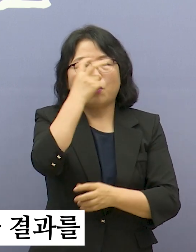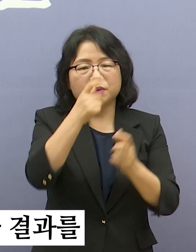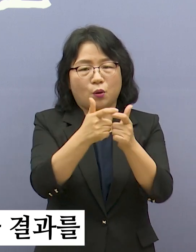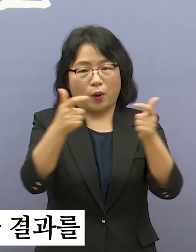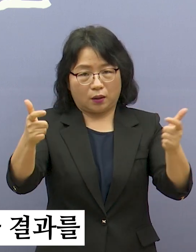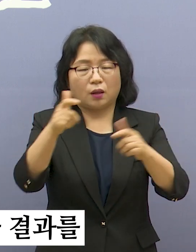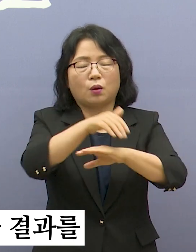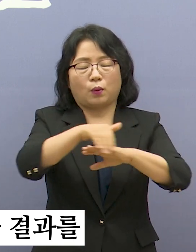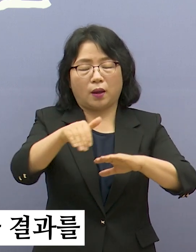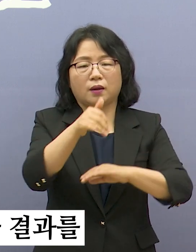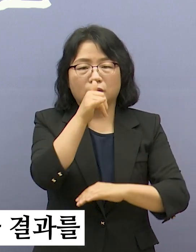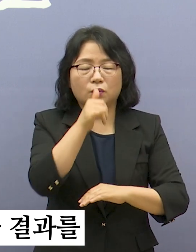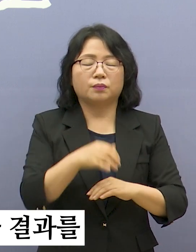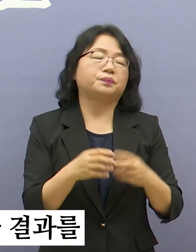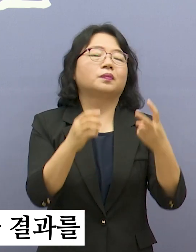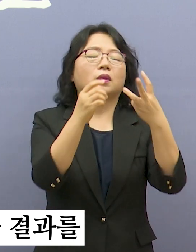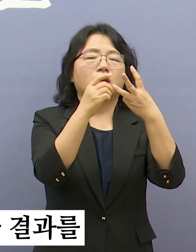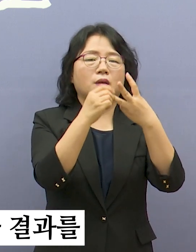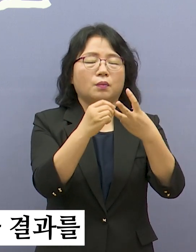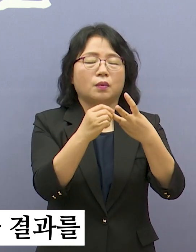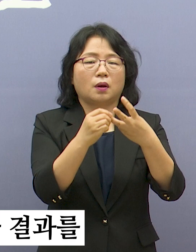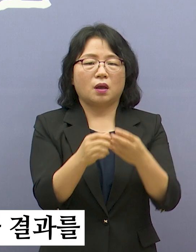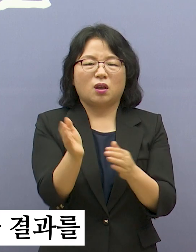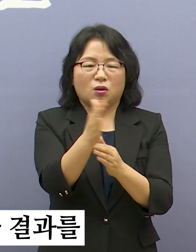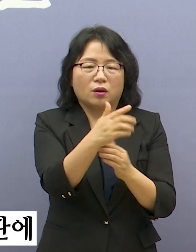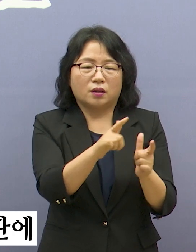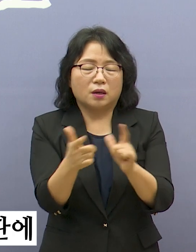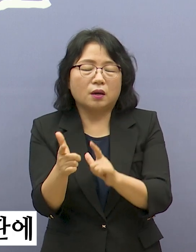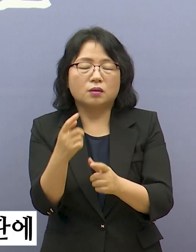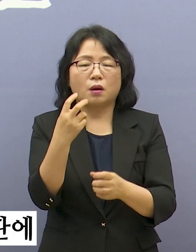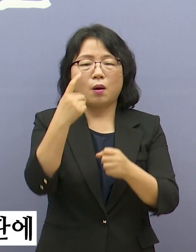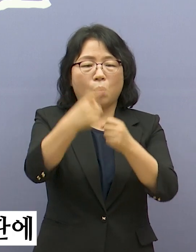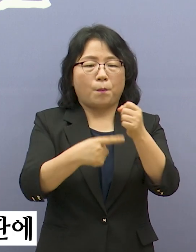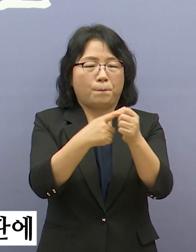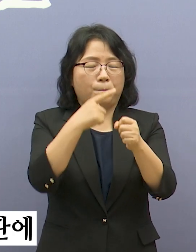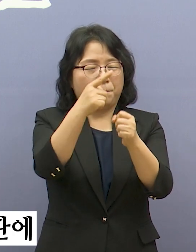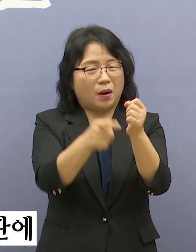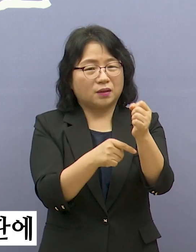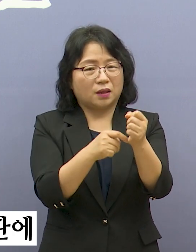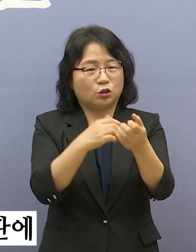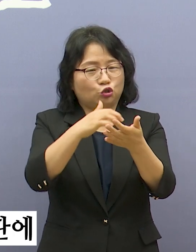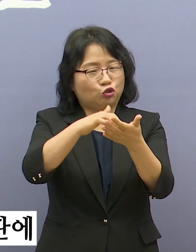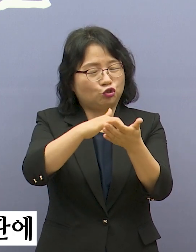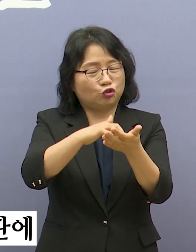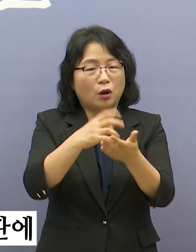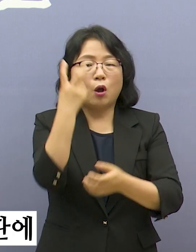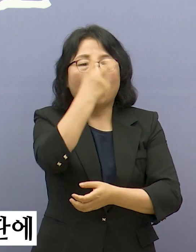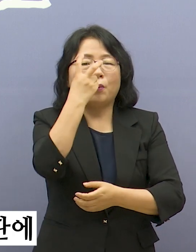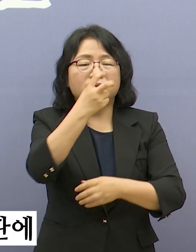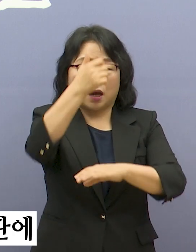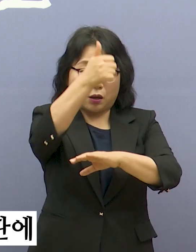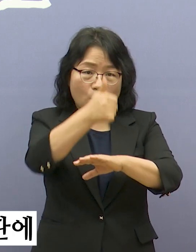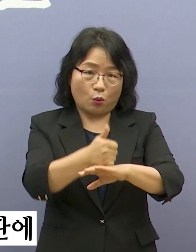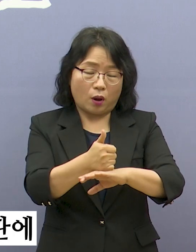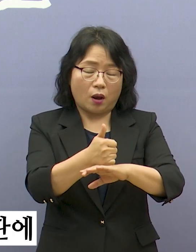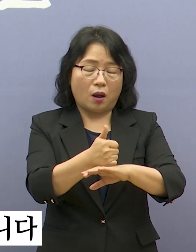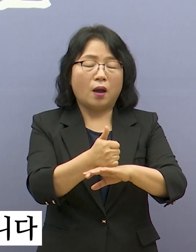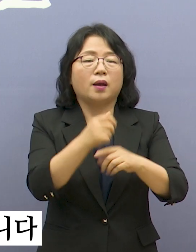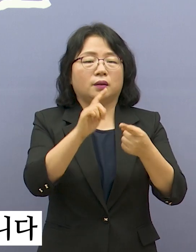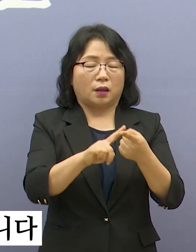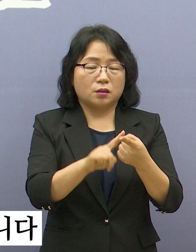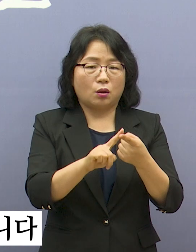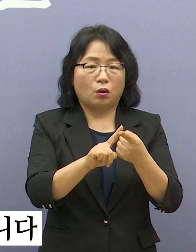수산물 등 방사능 검사 결과를 더욱 홈페이지는 물론 시군 전광판에